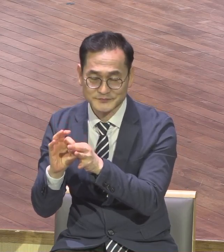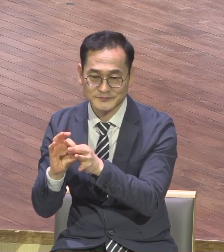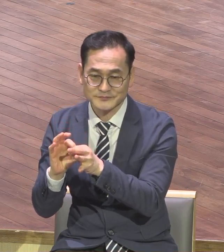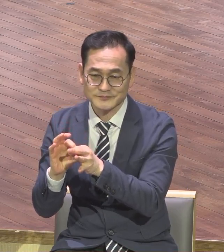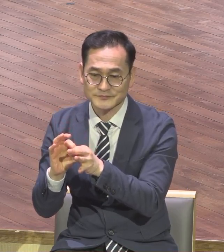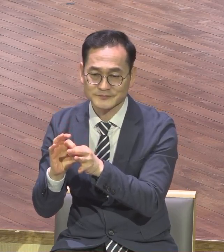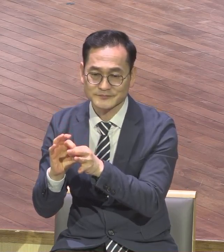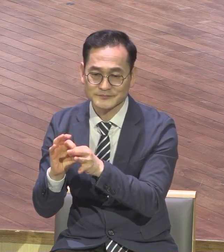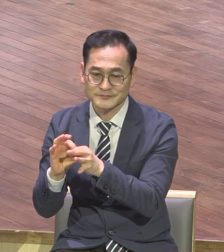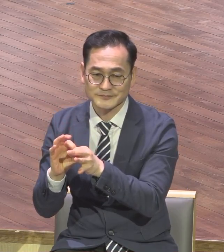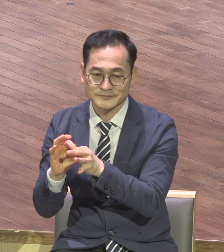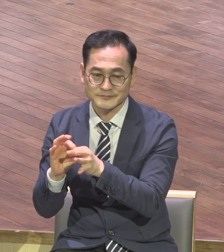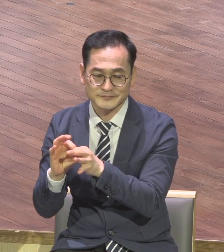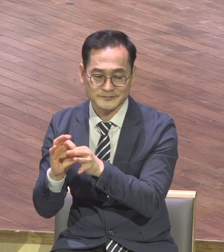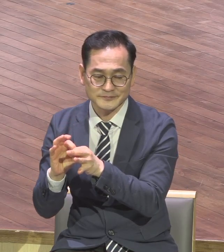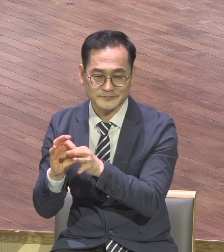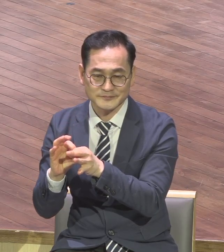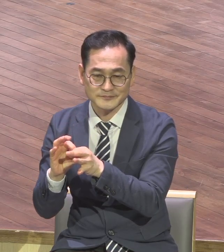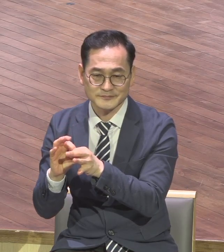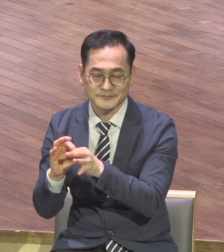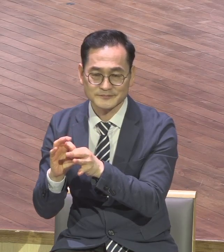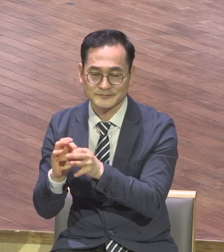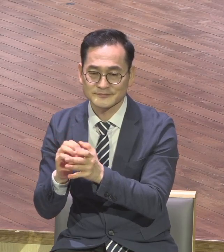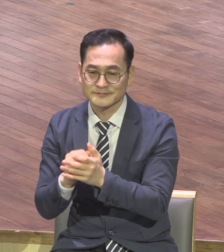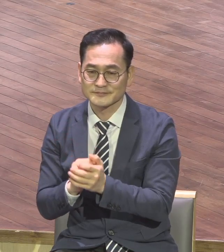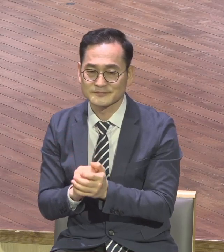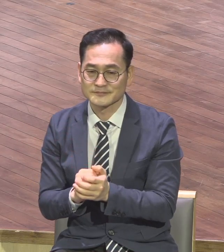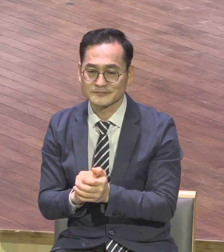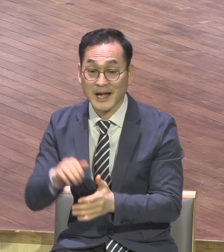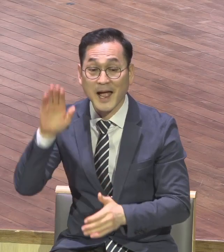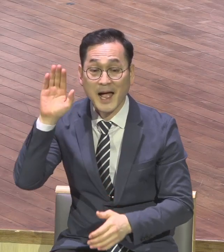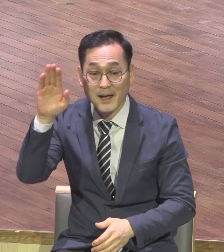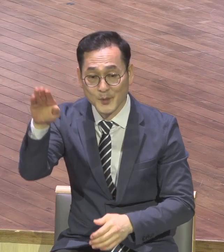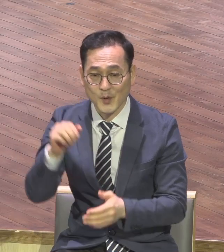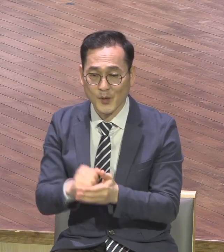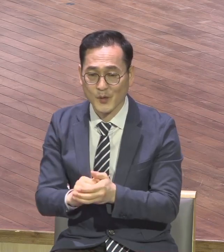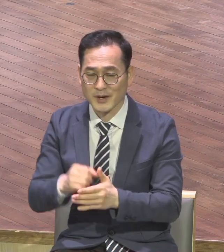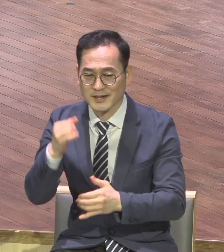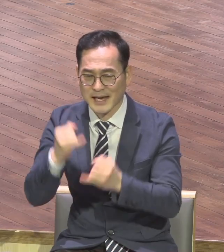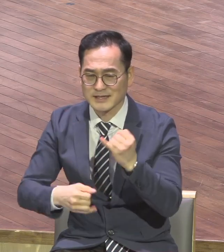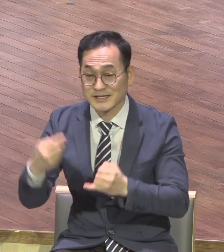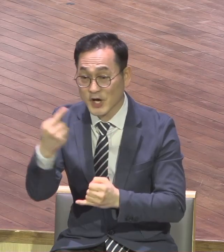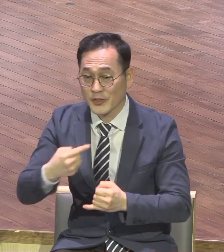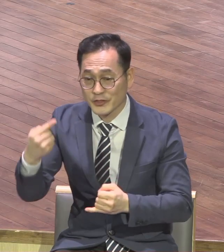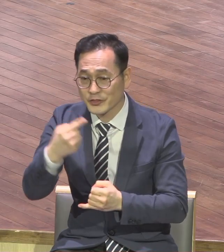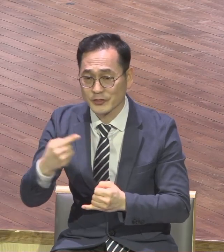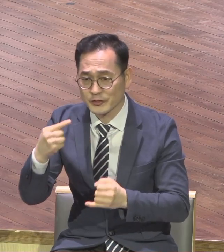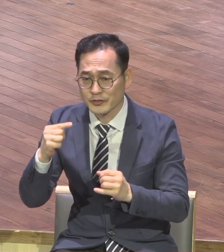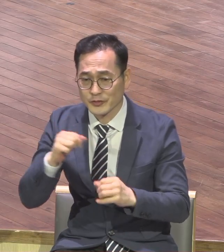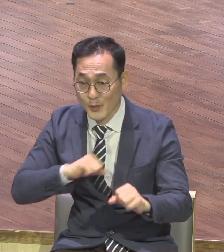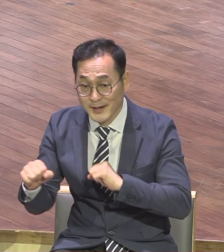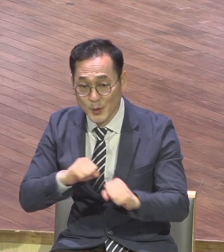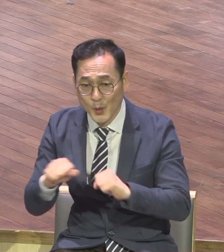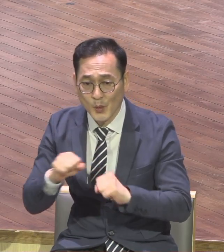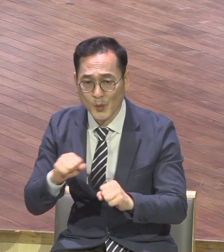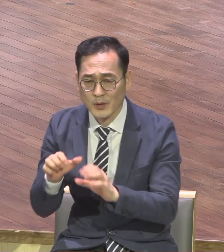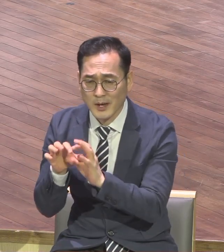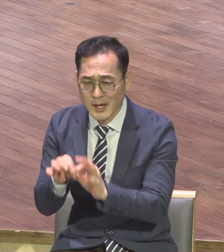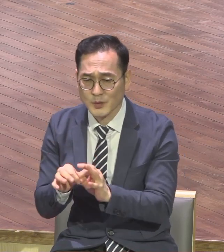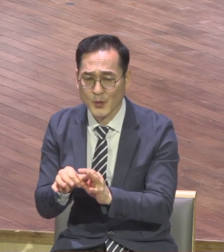헌당을 위해서 라스트 천운동을 펼쳐 나갔는데 이 라스트 천운동이 하나님의 절대